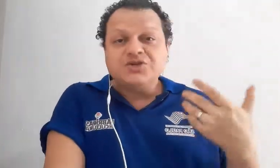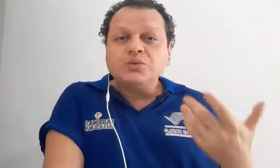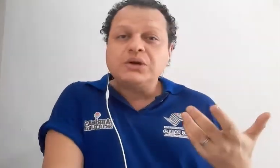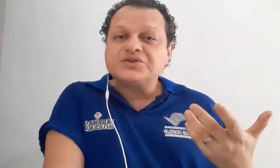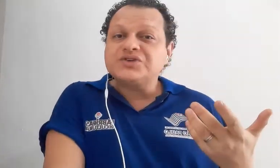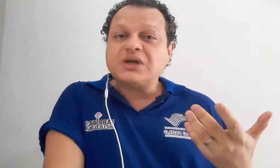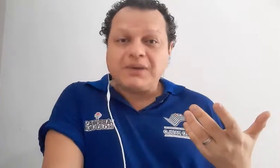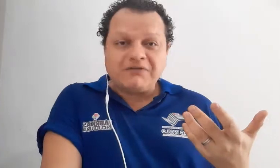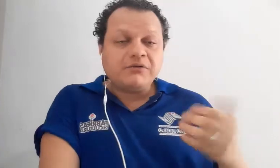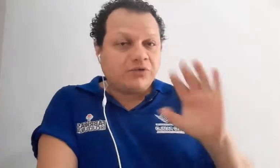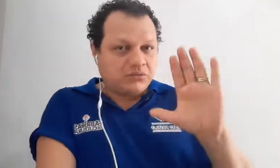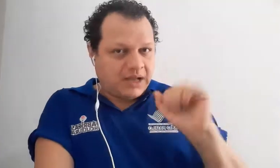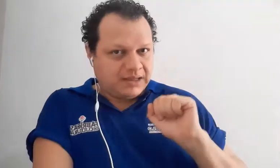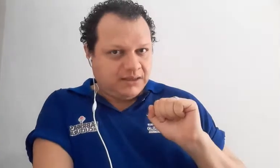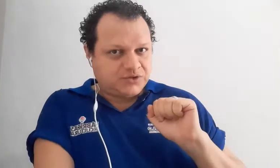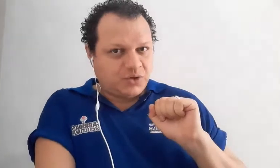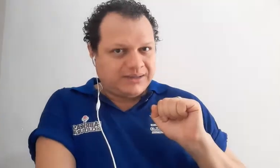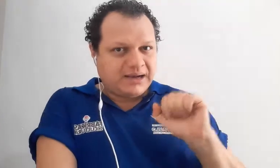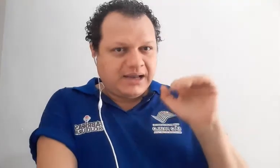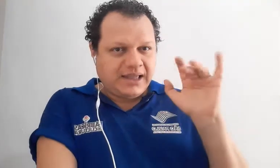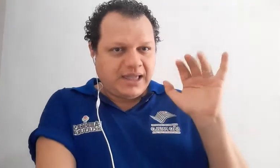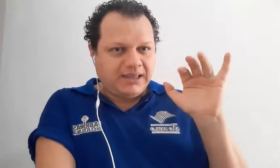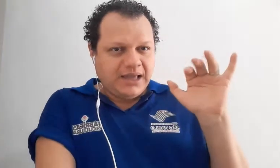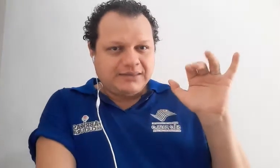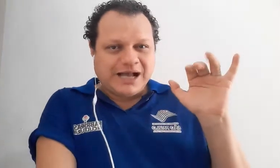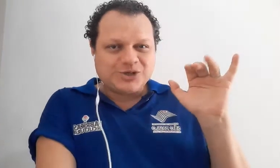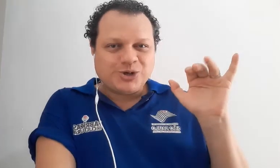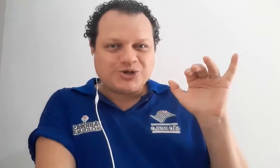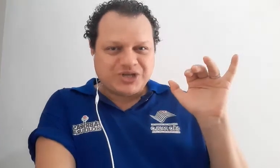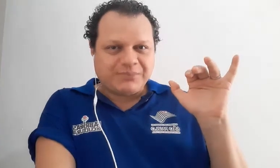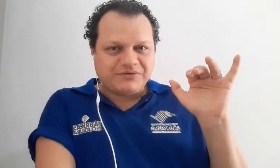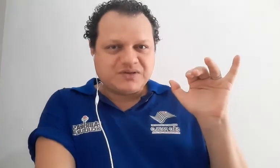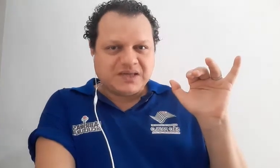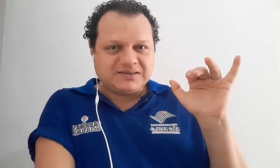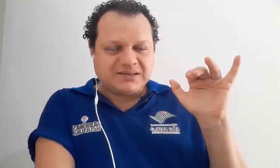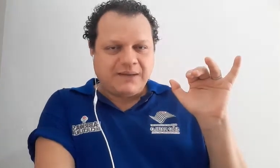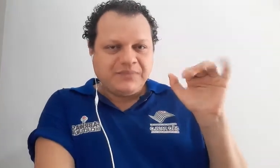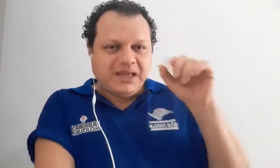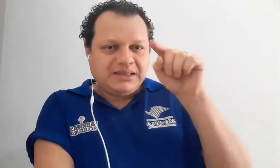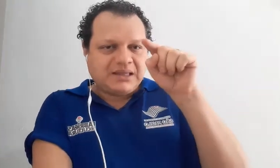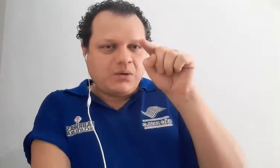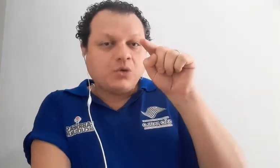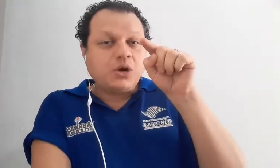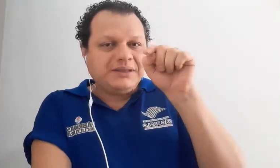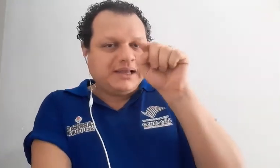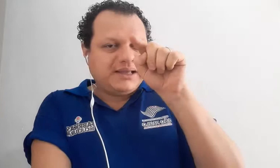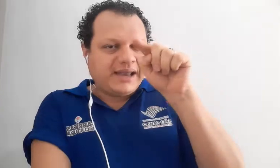húngaro se chamava, vou aqui soletrar em datilologia para vocês, tá? Então, ó, o nome dele era